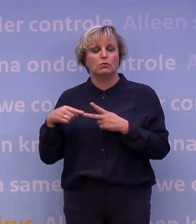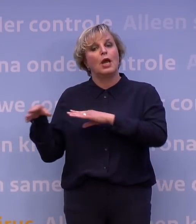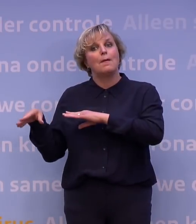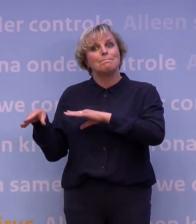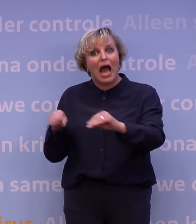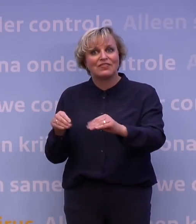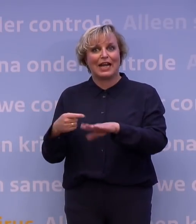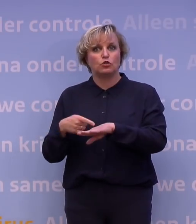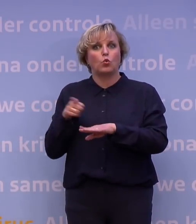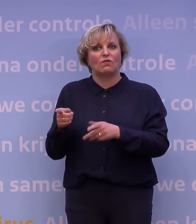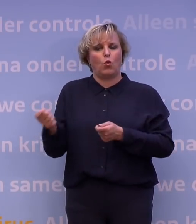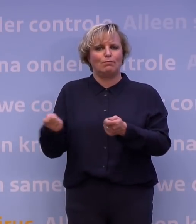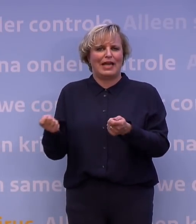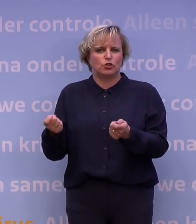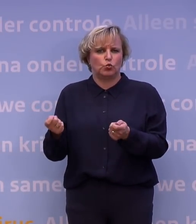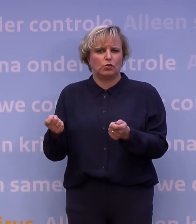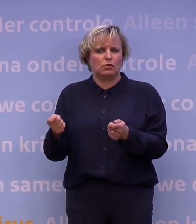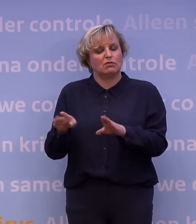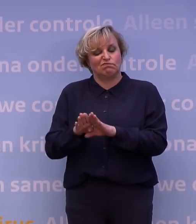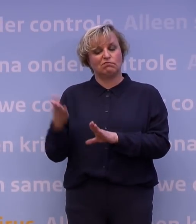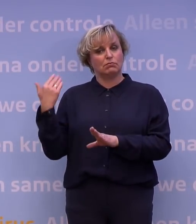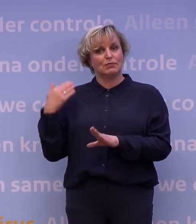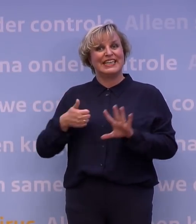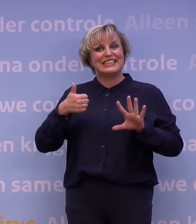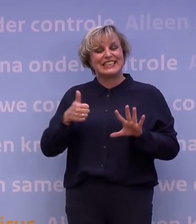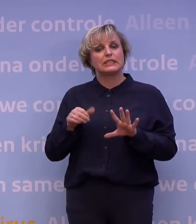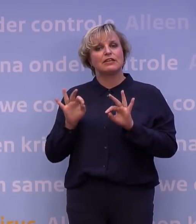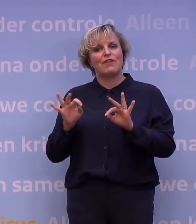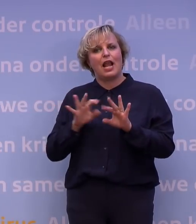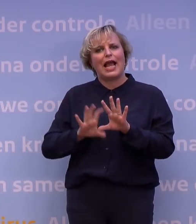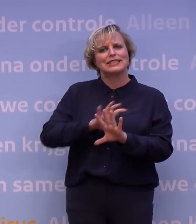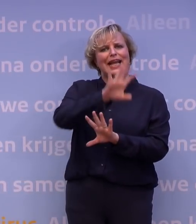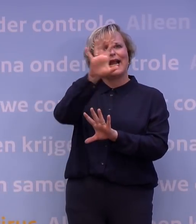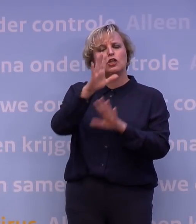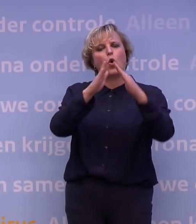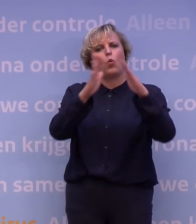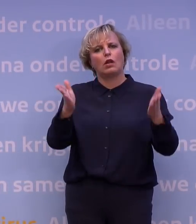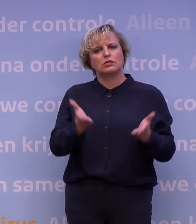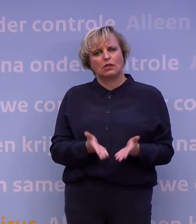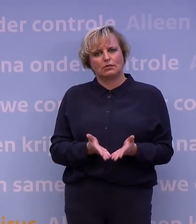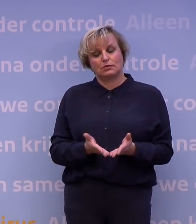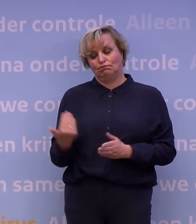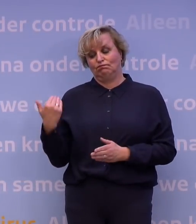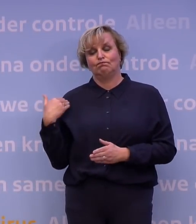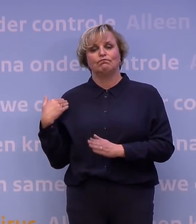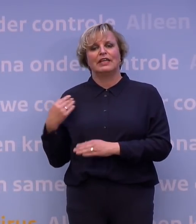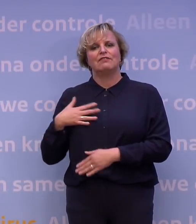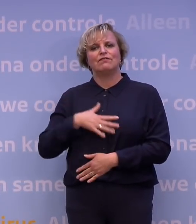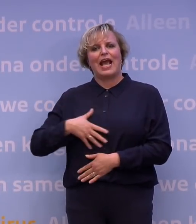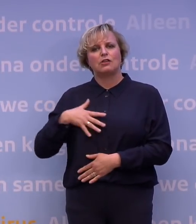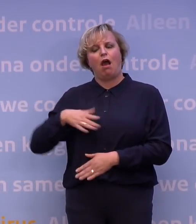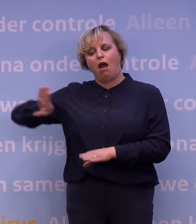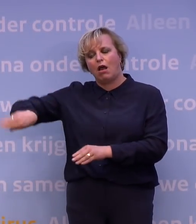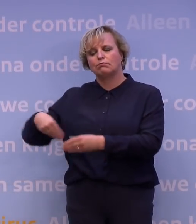nodig om bij te sturen. Zoals eerst voor zes veiligheidsregio's in de Randstad. En sinds afgelopen vrijdag